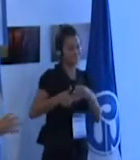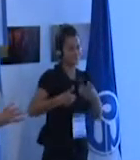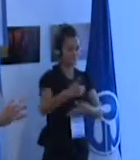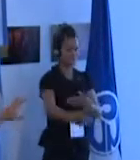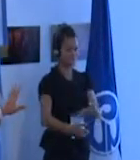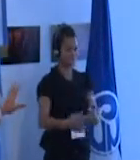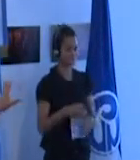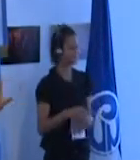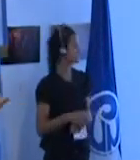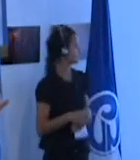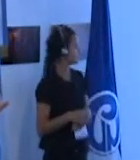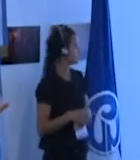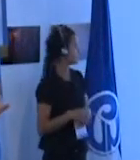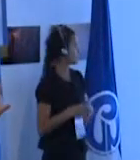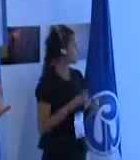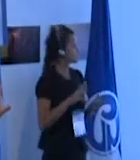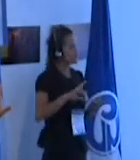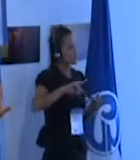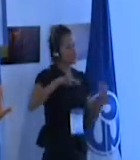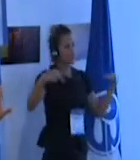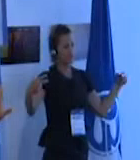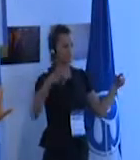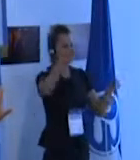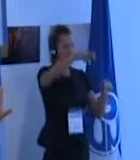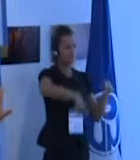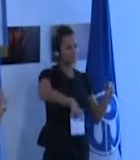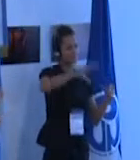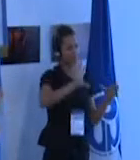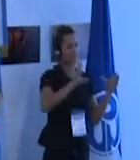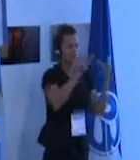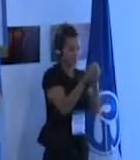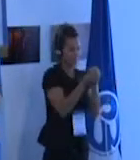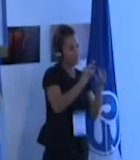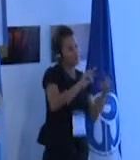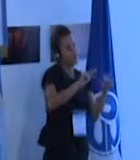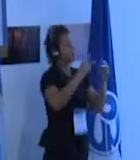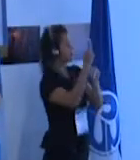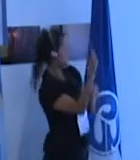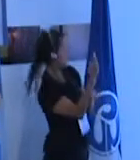para hacer la escuela inclusiva es invertir la pirámide